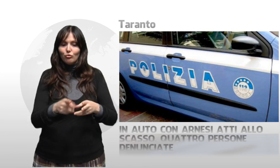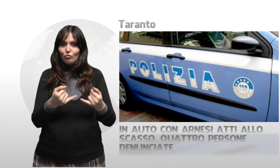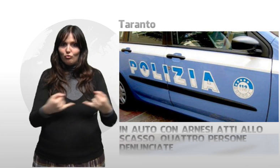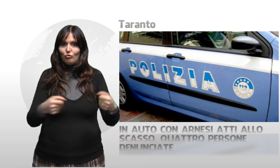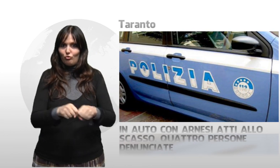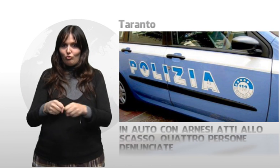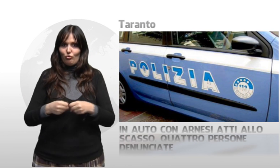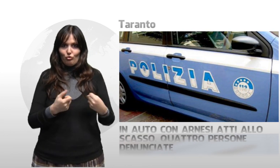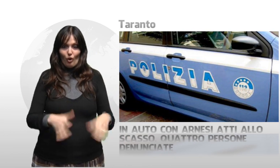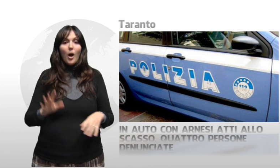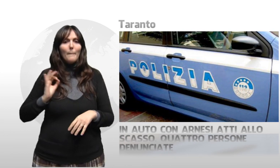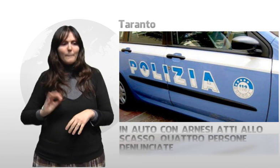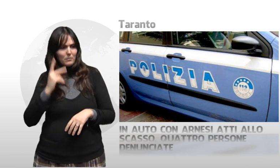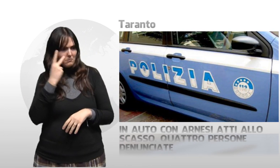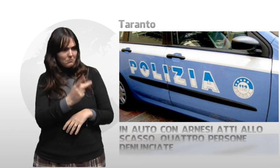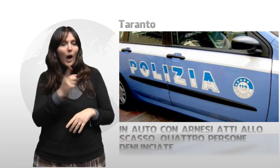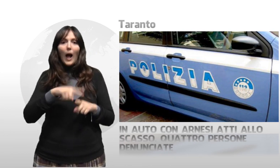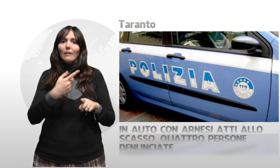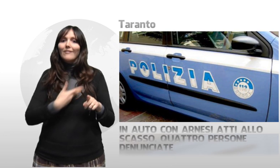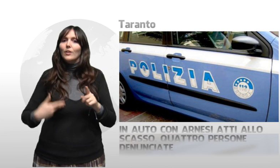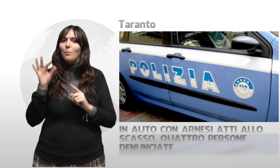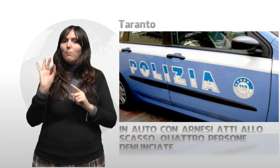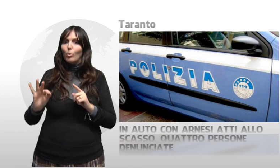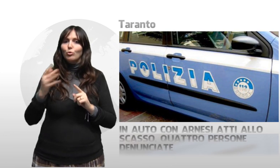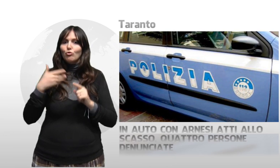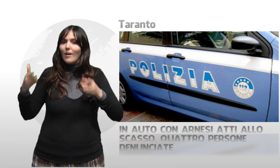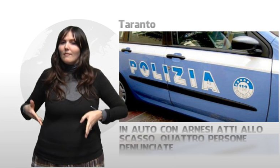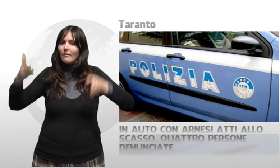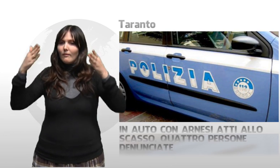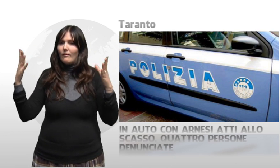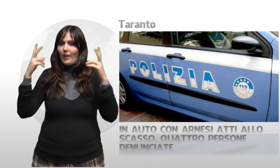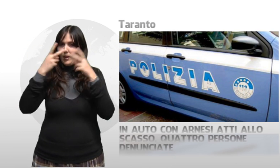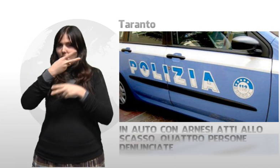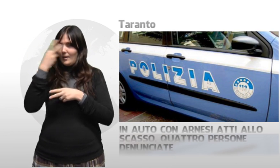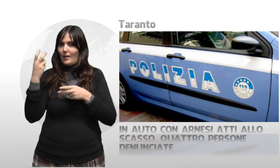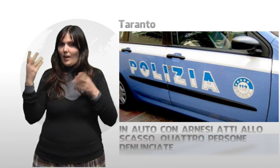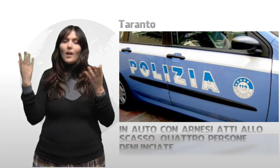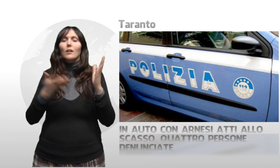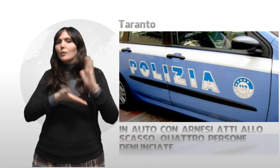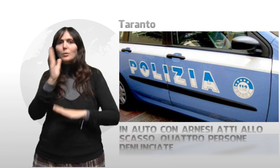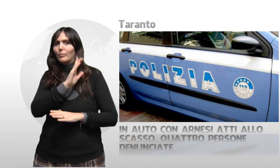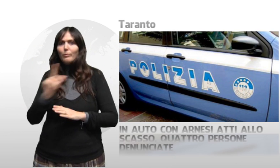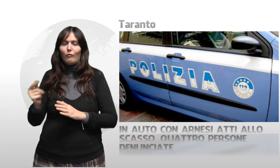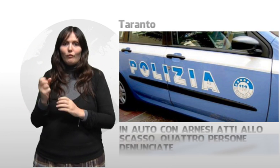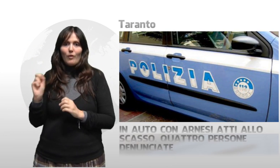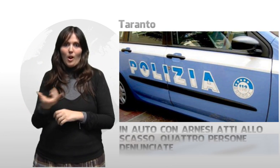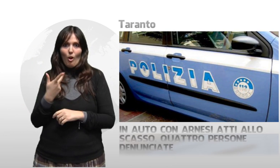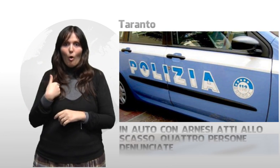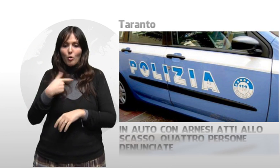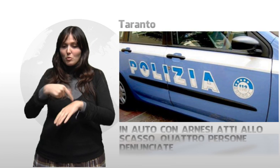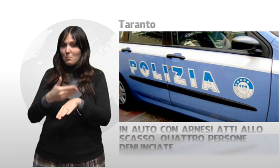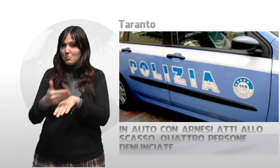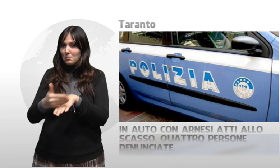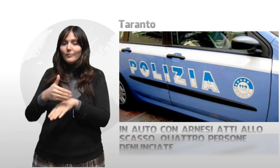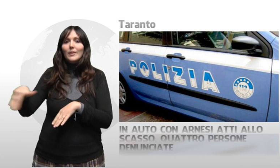Nel frattempo gli agenti hanno notato una Fiat Punto con i vetri oscurati che si allontanava a gran velocità. Un paio d'ore dopo l'auto è stata